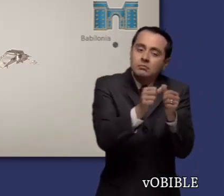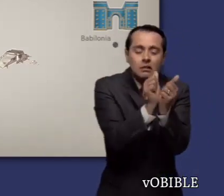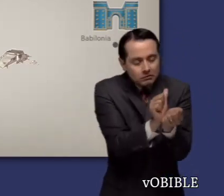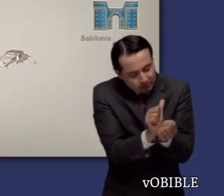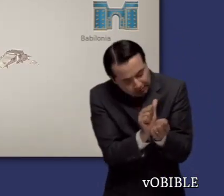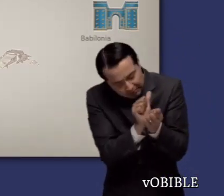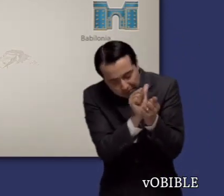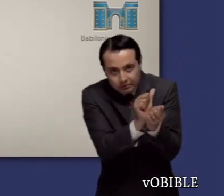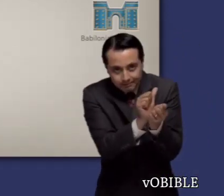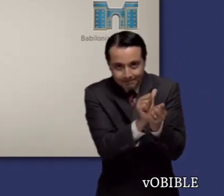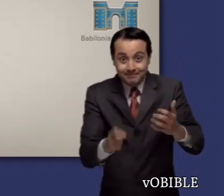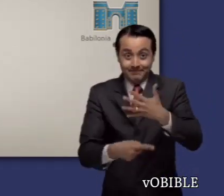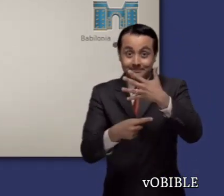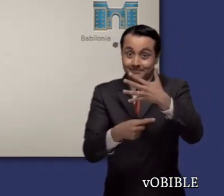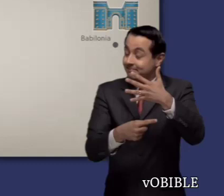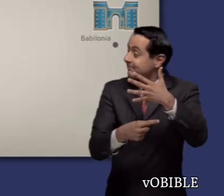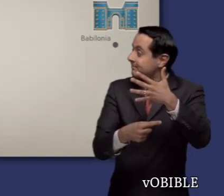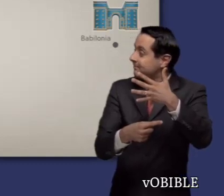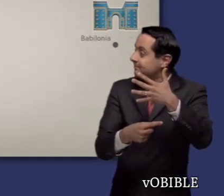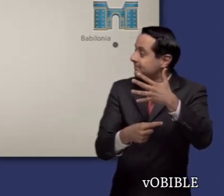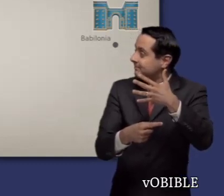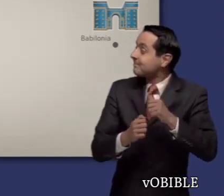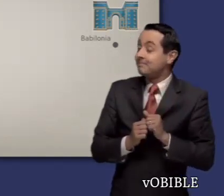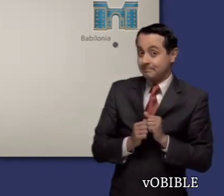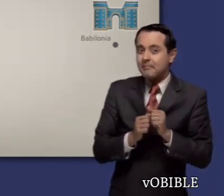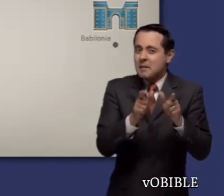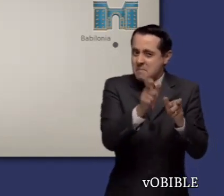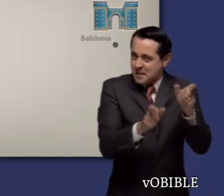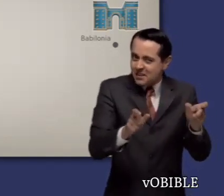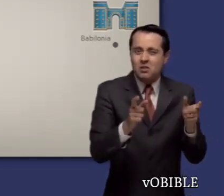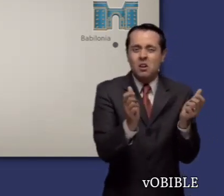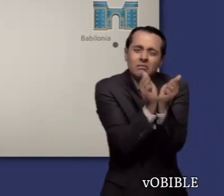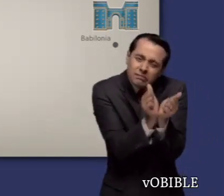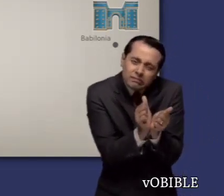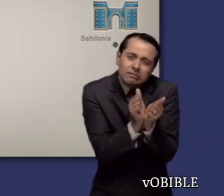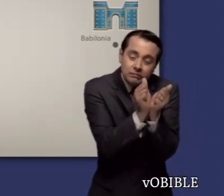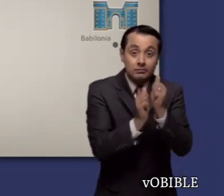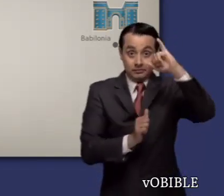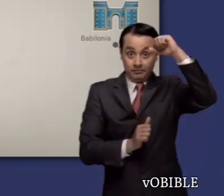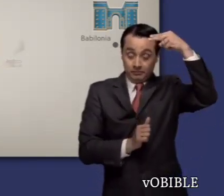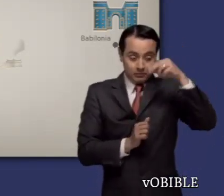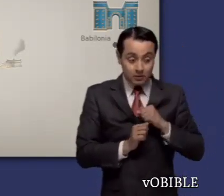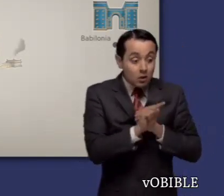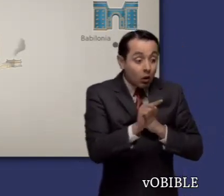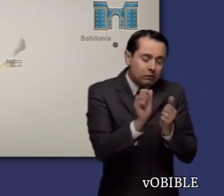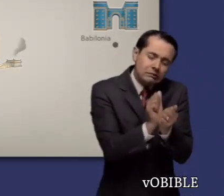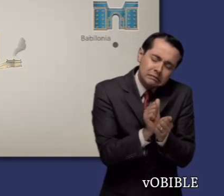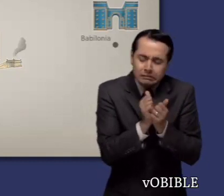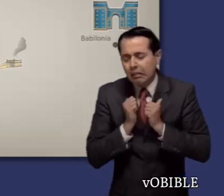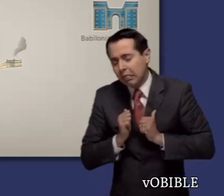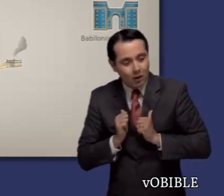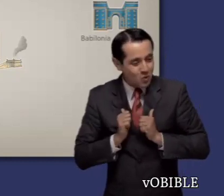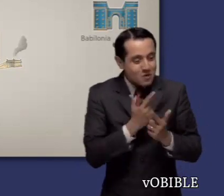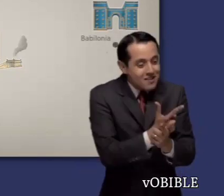en Babilonia. En los capítulos cuarenta a sesenta y seis, Jehová anima a su pueblo y promete restaurar la adoración